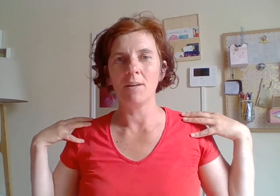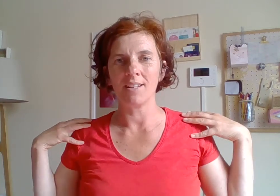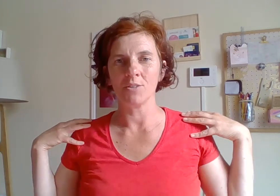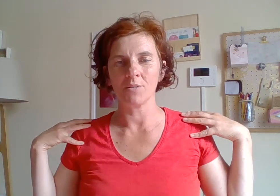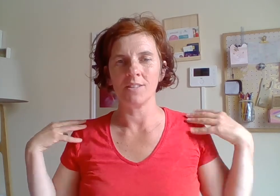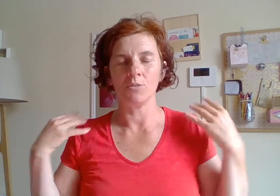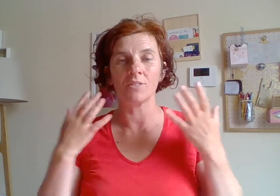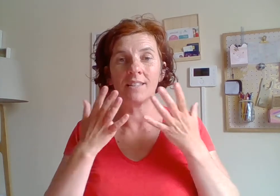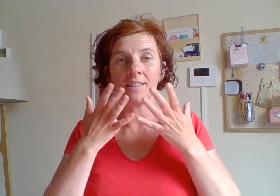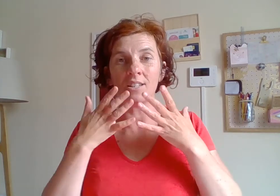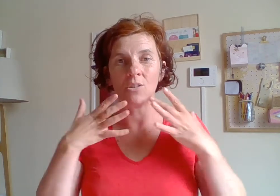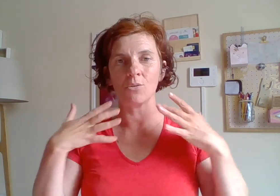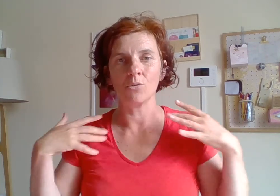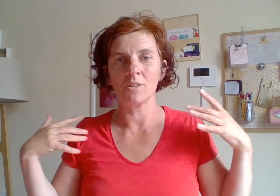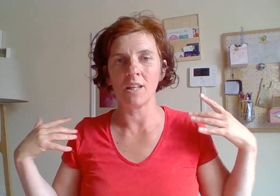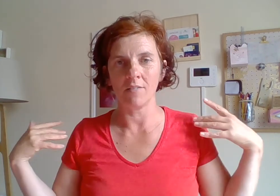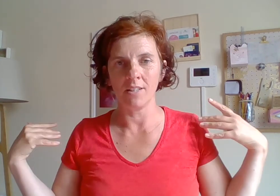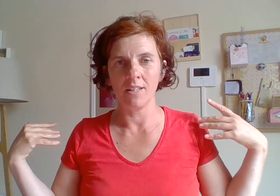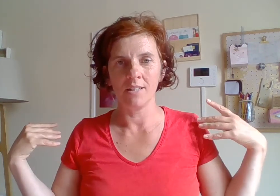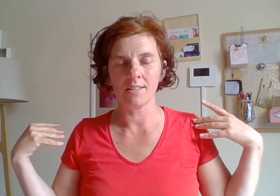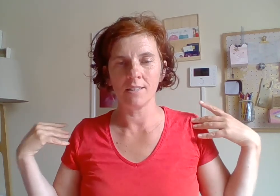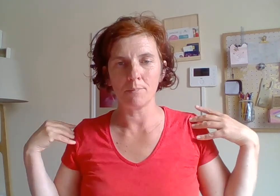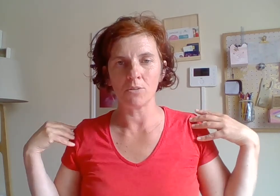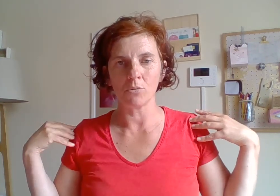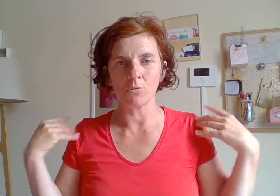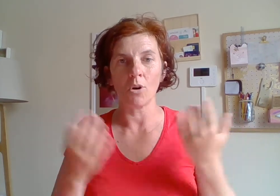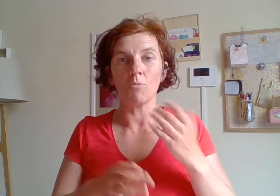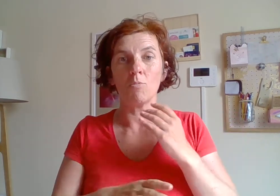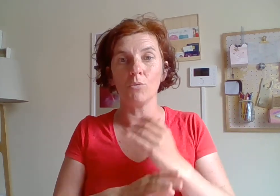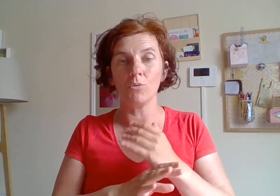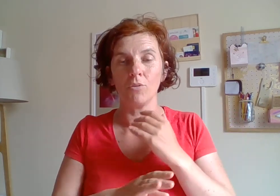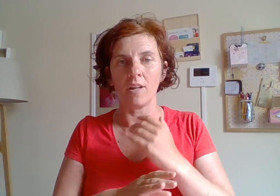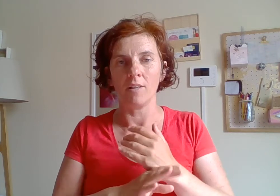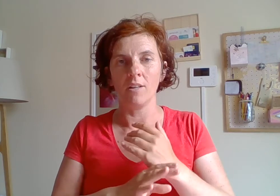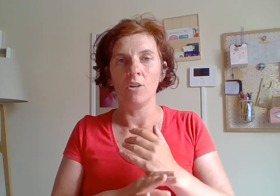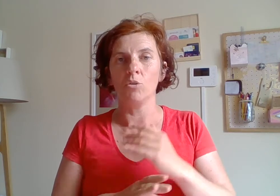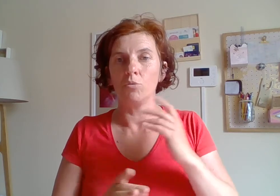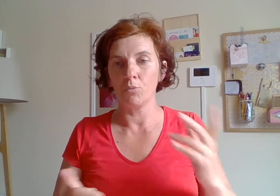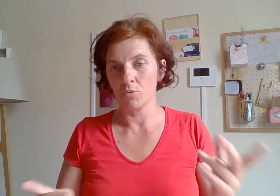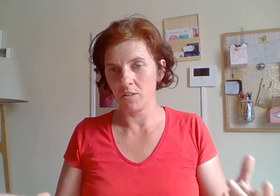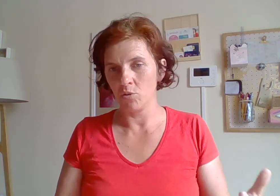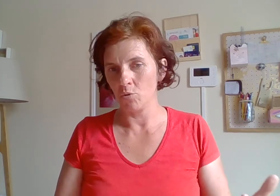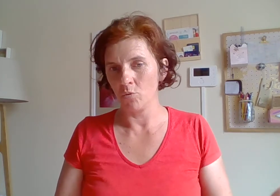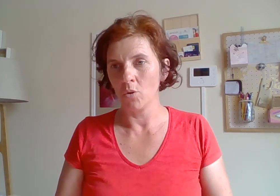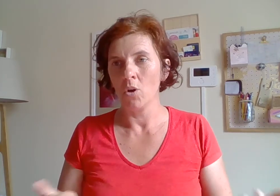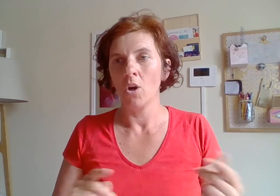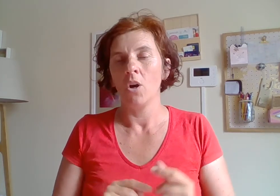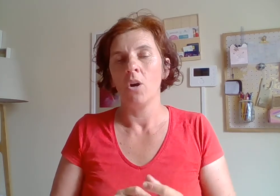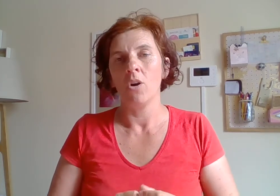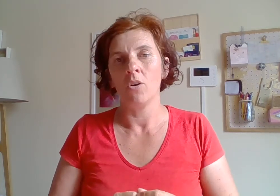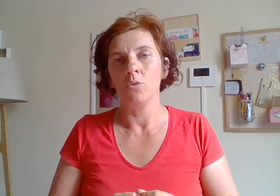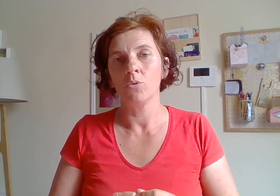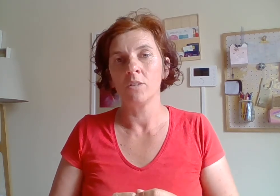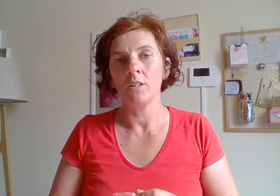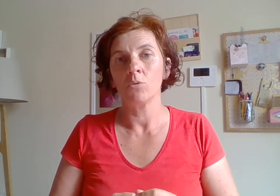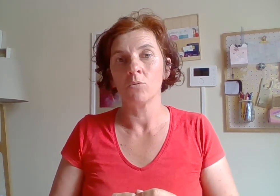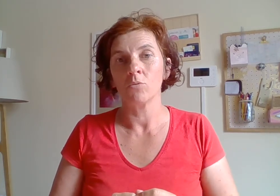Libération ici. Donc c'est intéressant d'observer ce qui se passe dans ton corps au moment où tu le fais. Tu peux aussi, si tu veux, noter ton